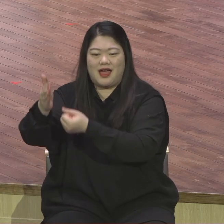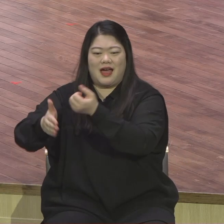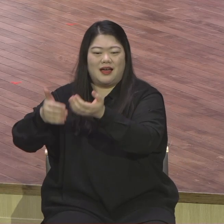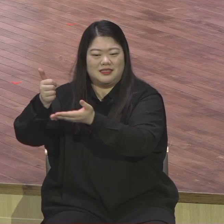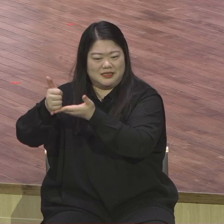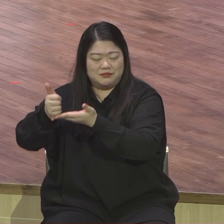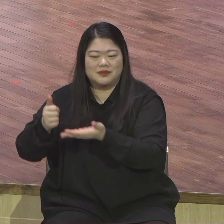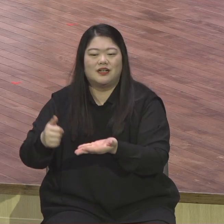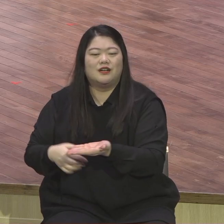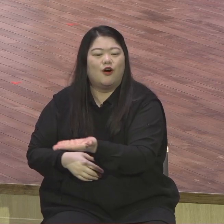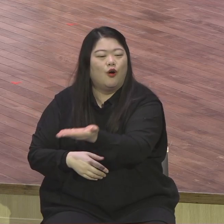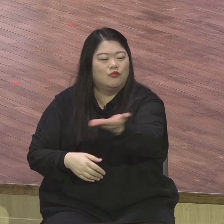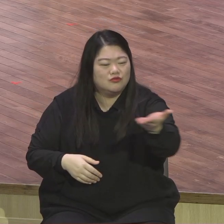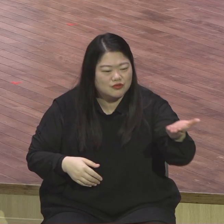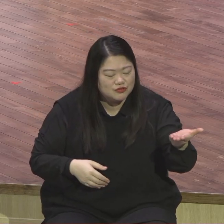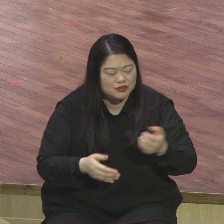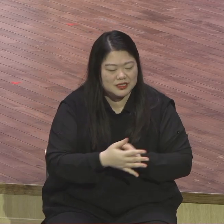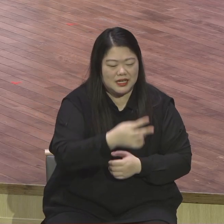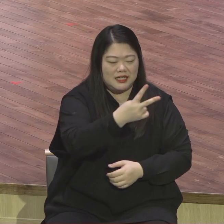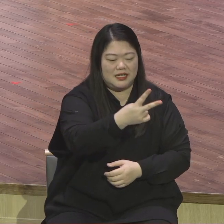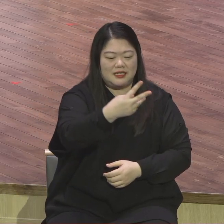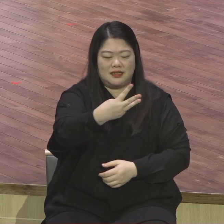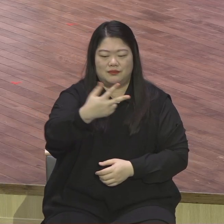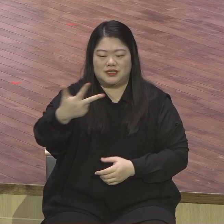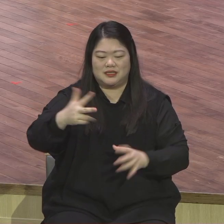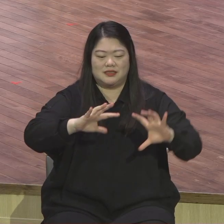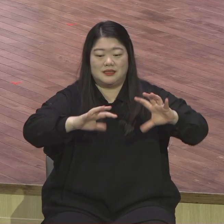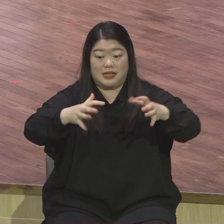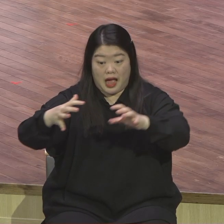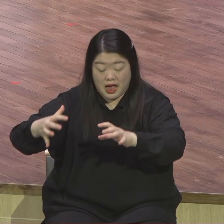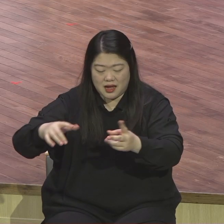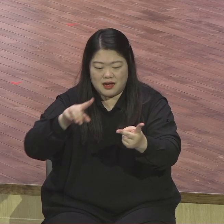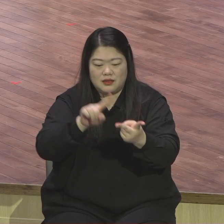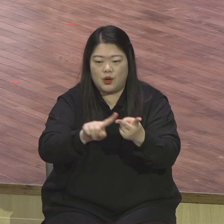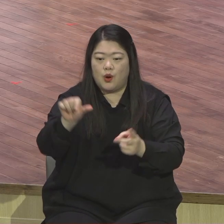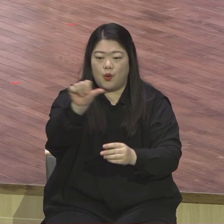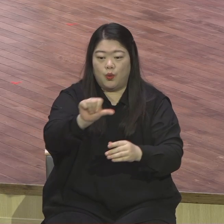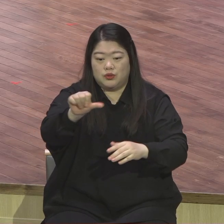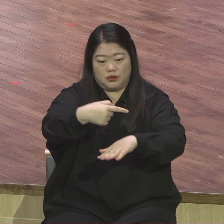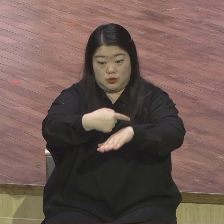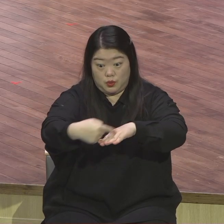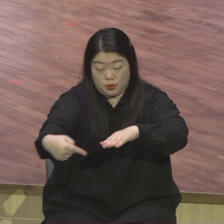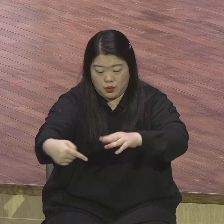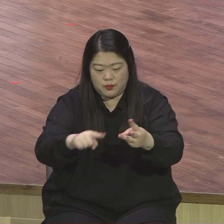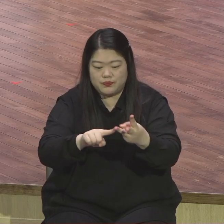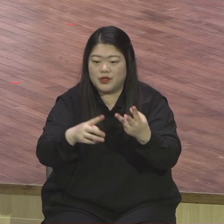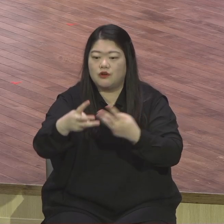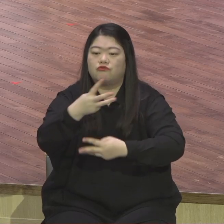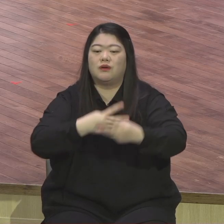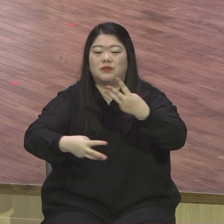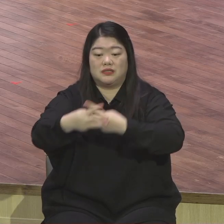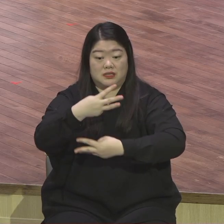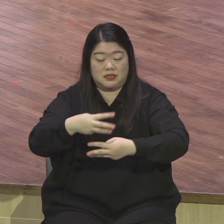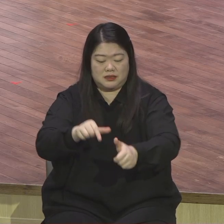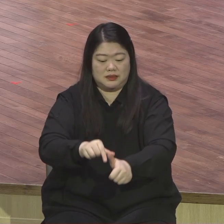5천 종족 살리는 랩런트 살리는 그런 주도적 교회로 사용하고 계신다